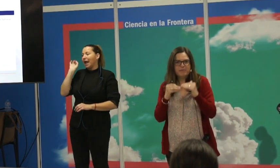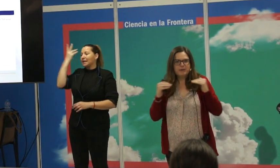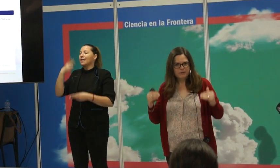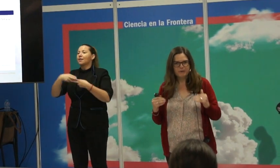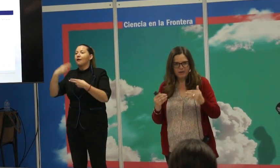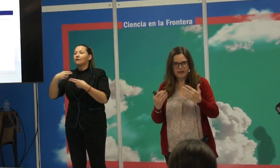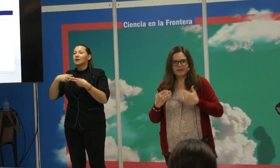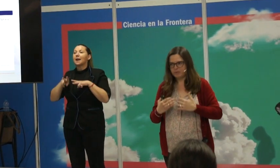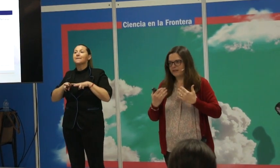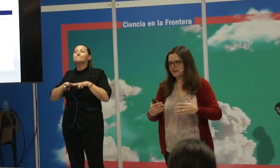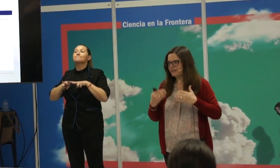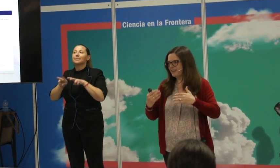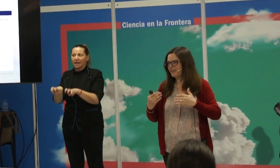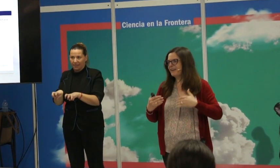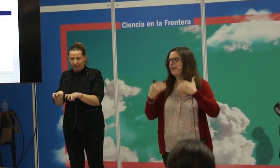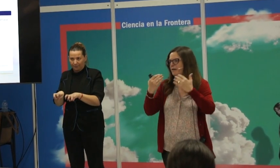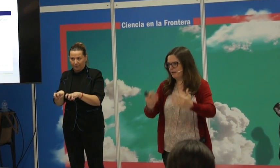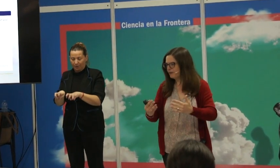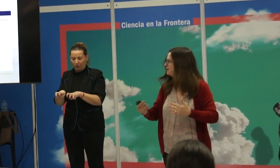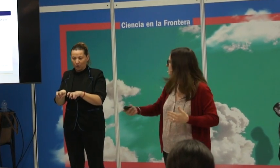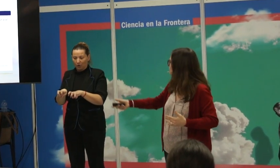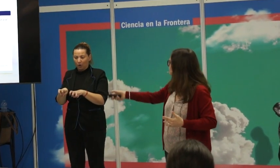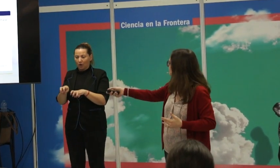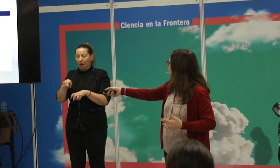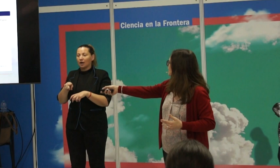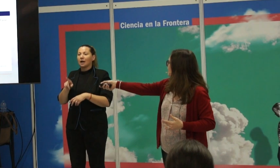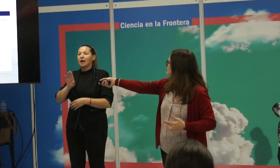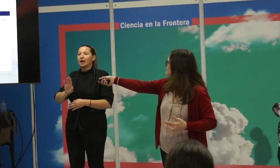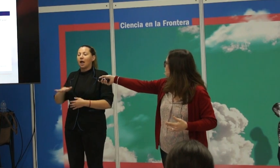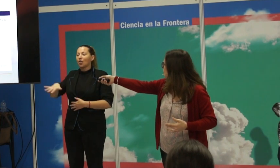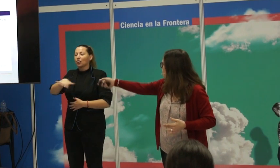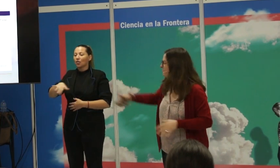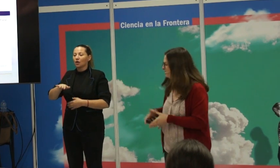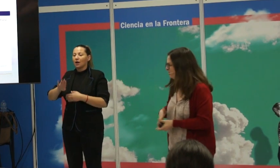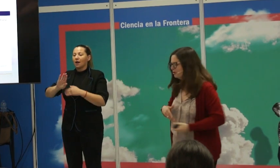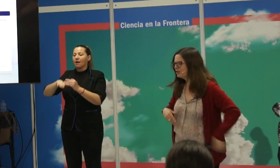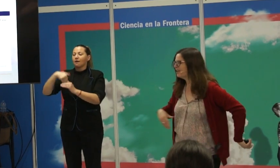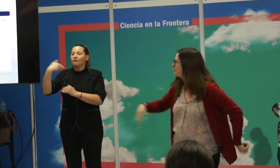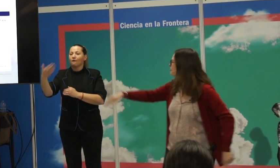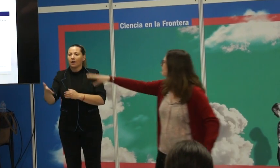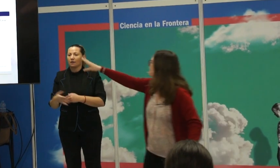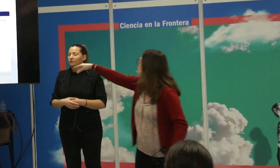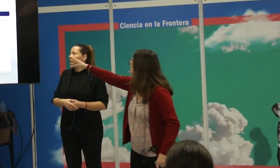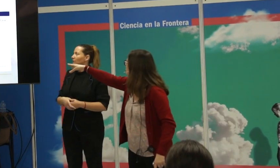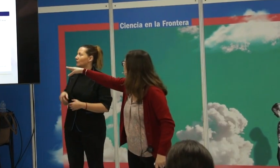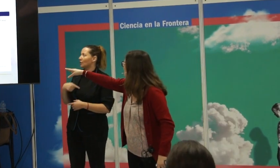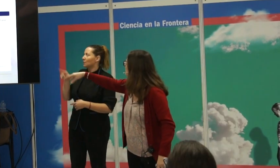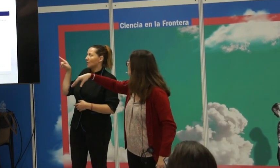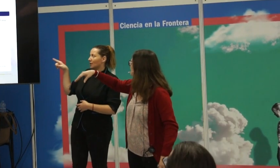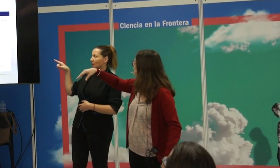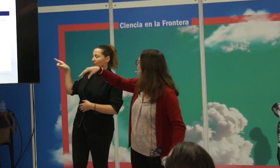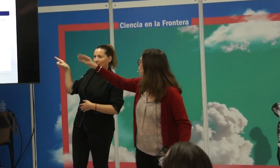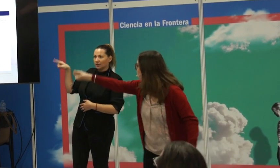es, en principio, la que desprende es esa del enfrentamiento, ¿no? Es puesto, no señalo que no se ve, puesto y